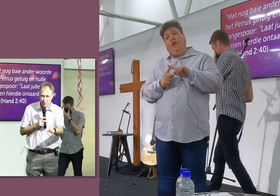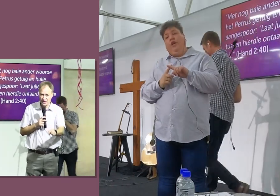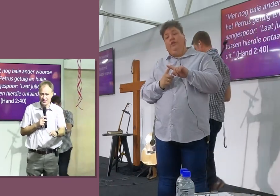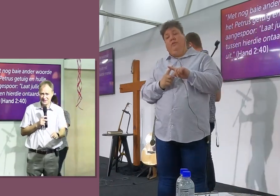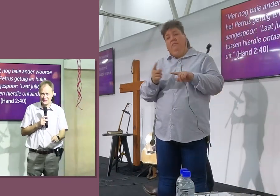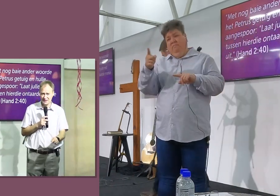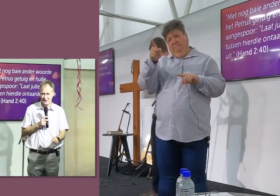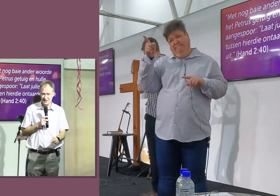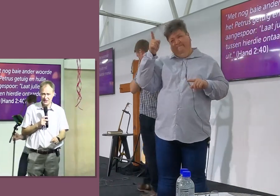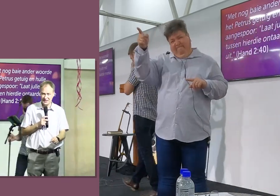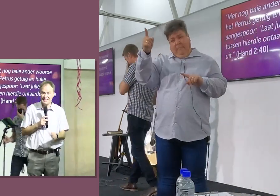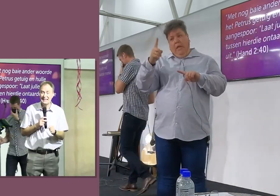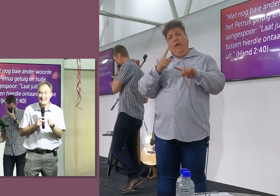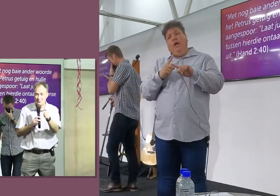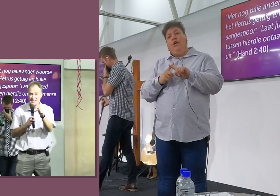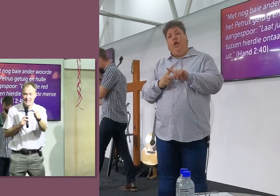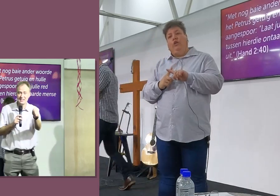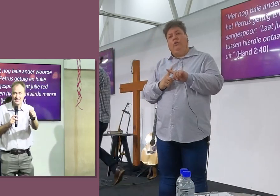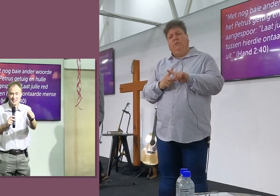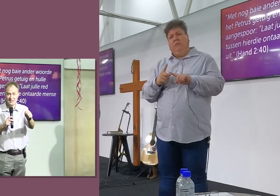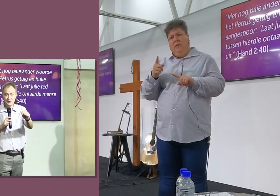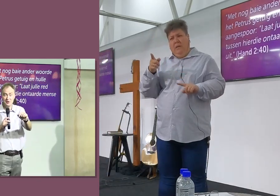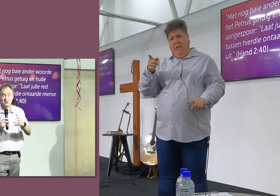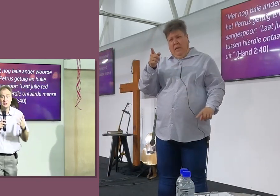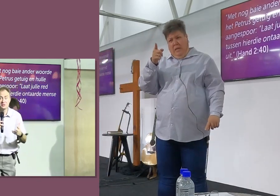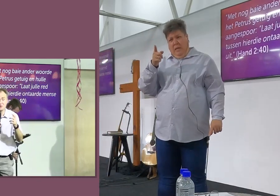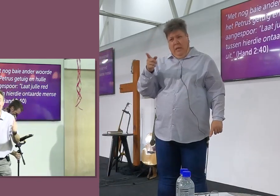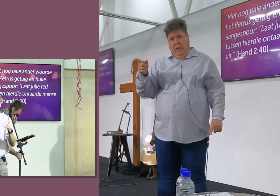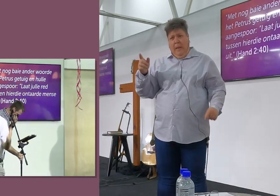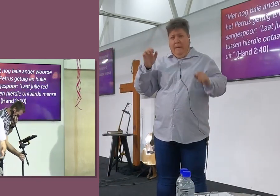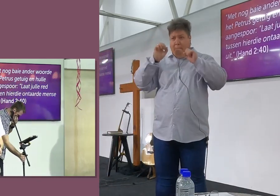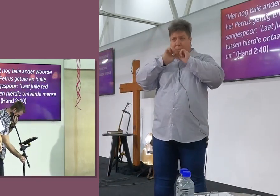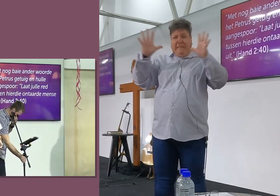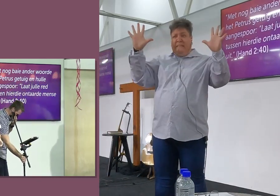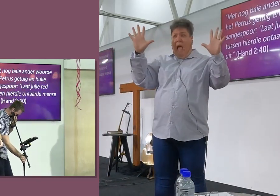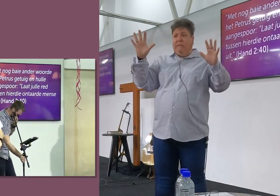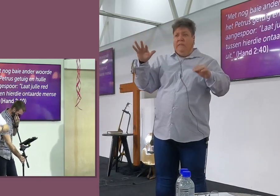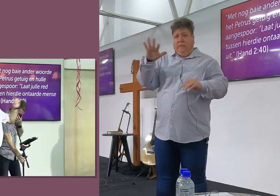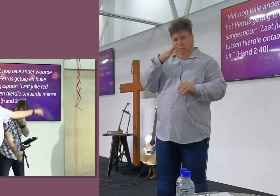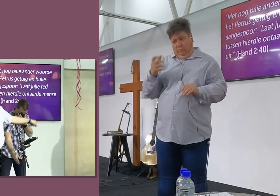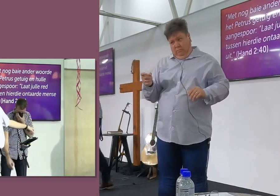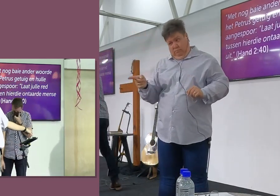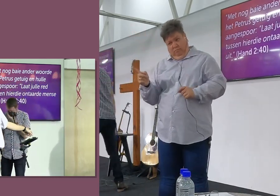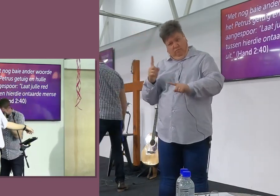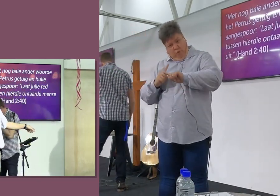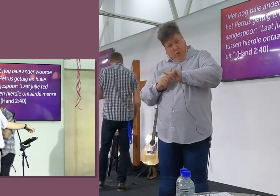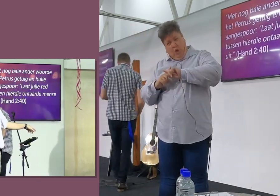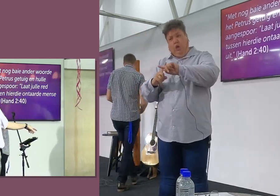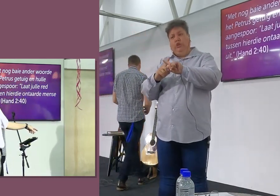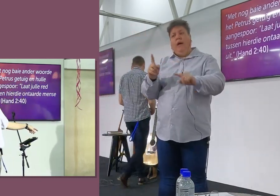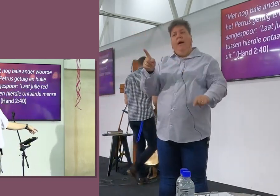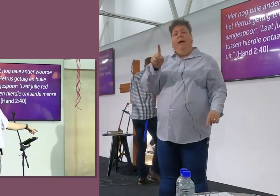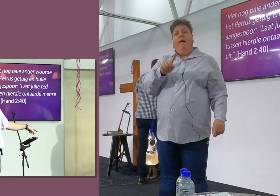Jylle het om gekrysig. Jylle die Messias, wat bedoel is om jylle te red, het jylle gaan krysig.